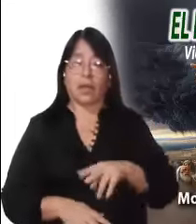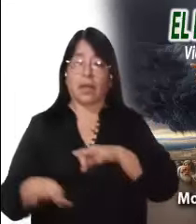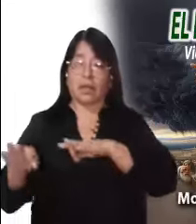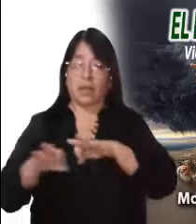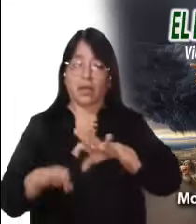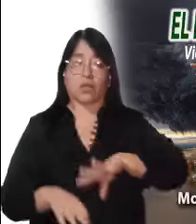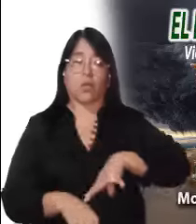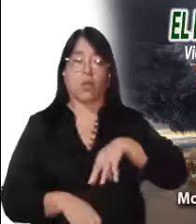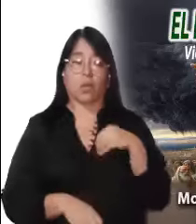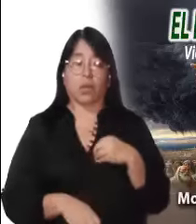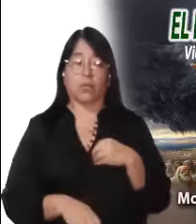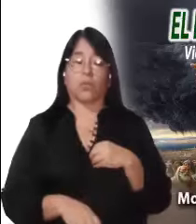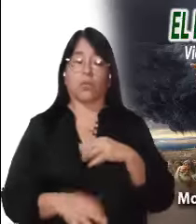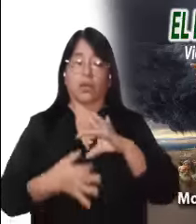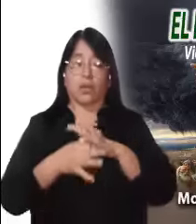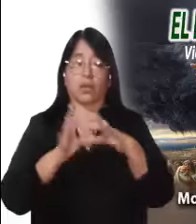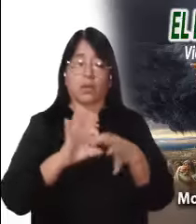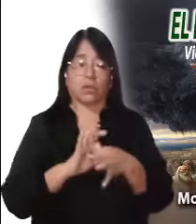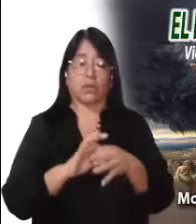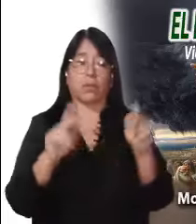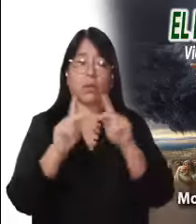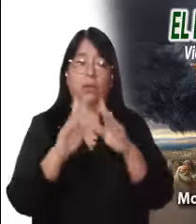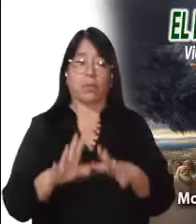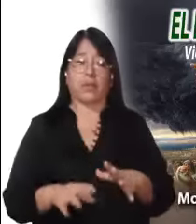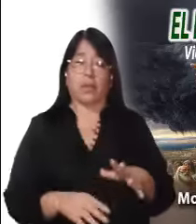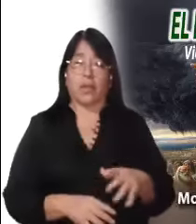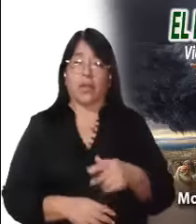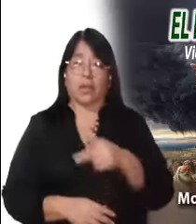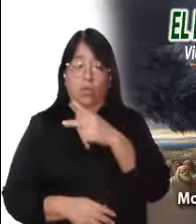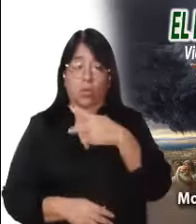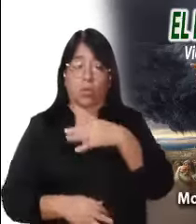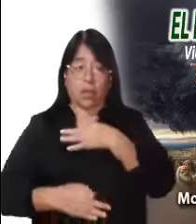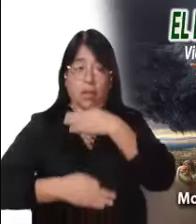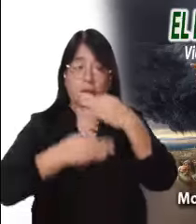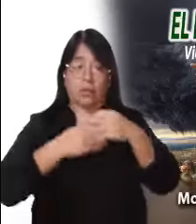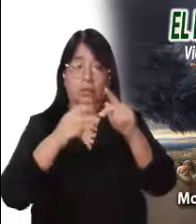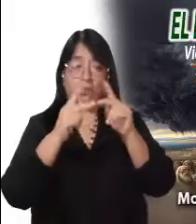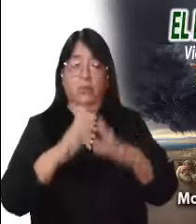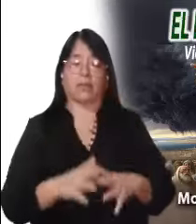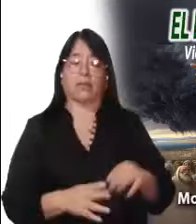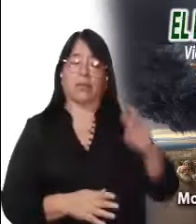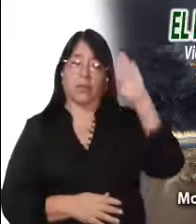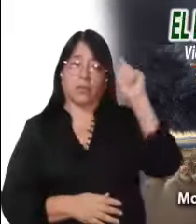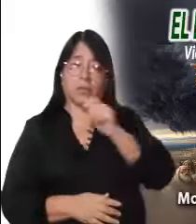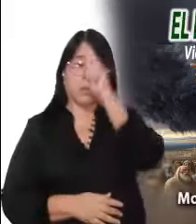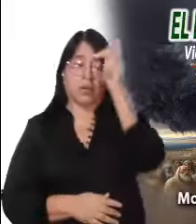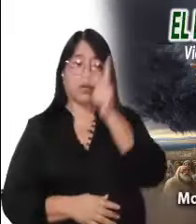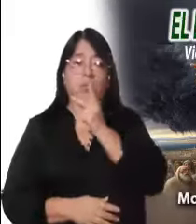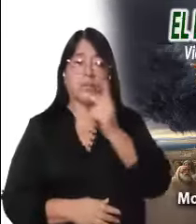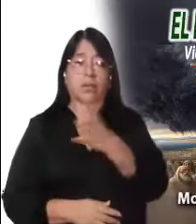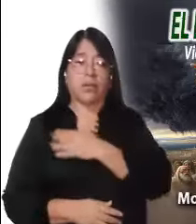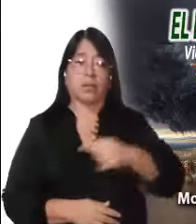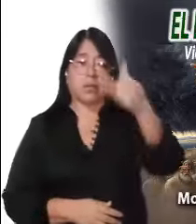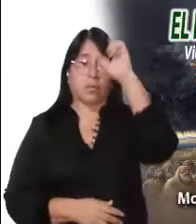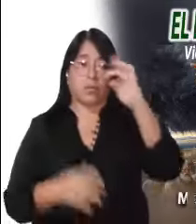Que el Señor te conceda ser instrumento de paz. El Señor te bendiga en nombre del Padre